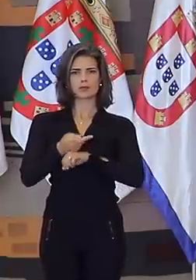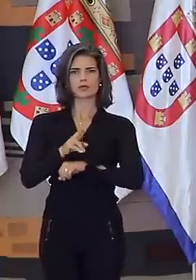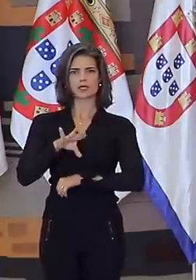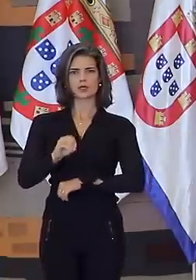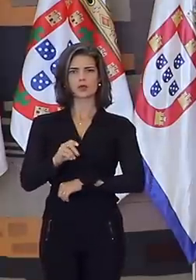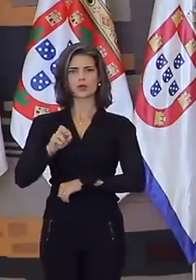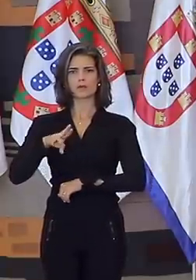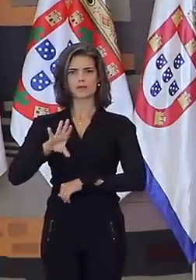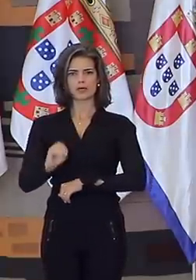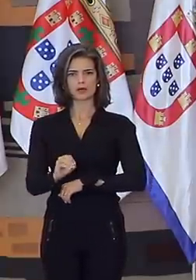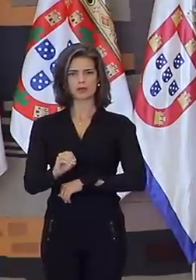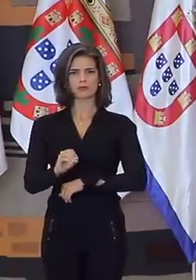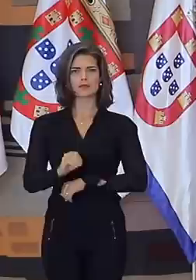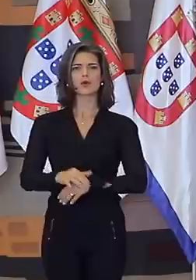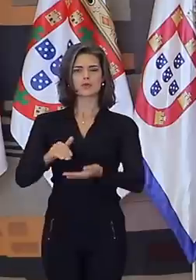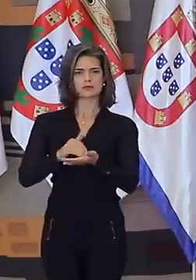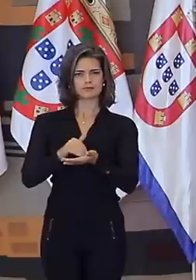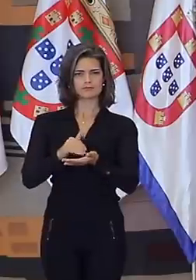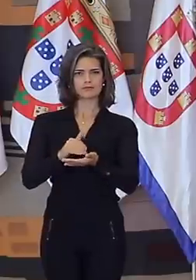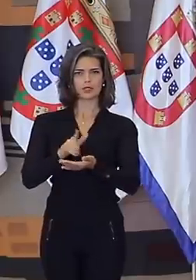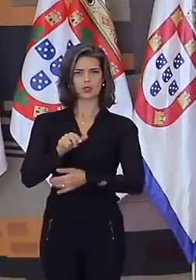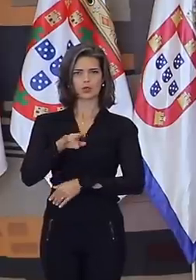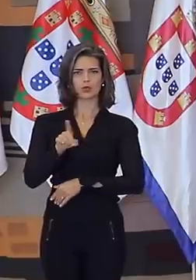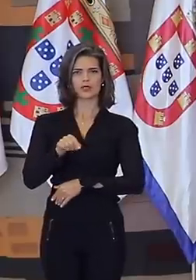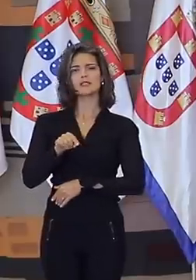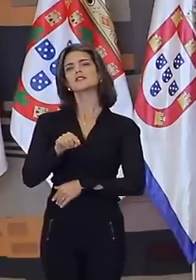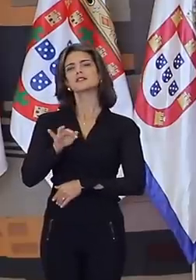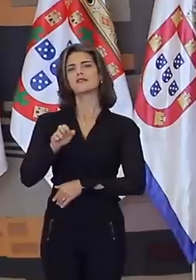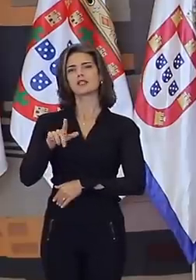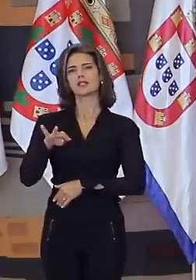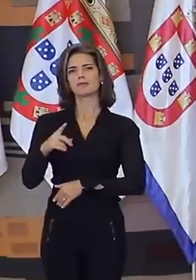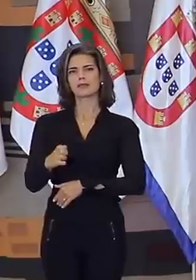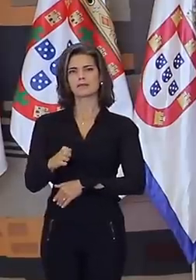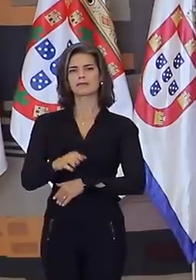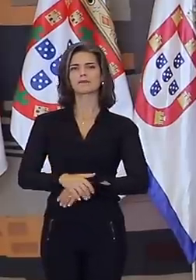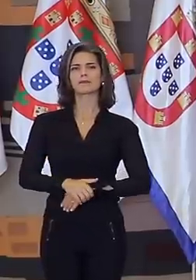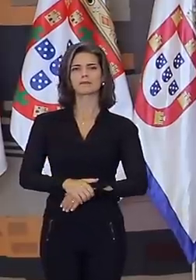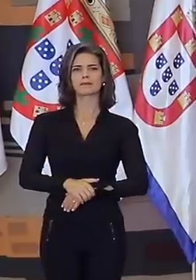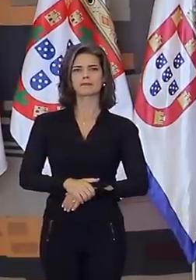medalha de vermelho, o secretário Luiz Felipe Ionezawa Fernandes.